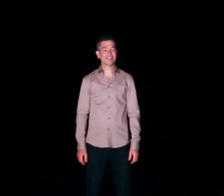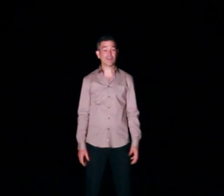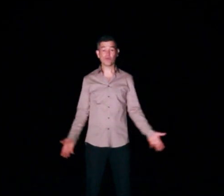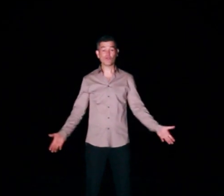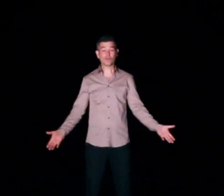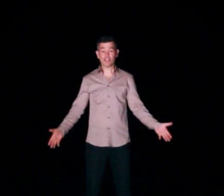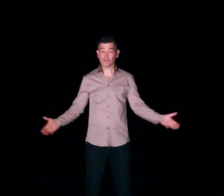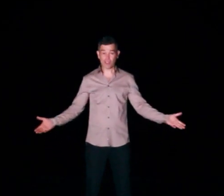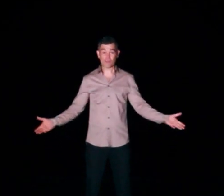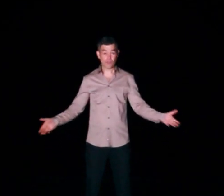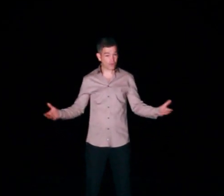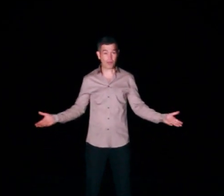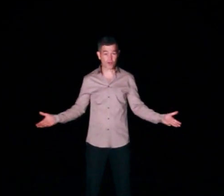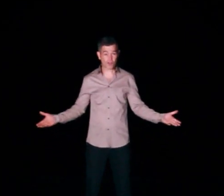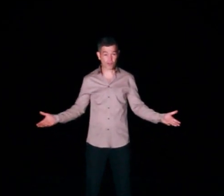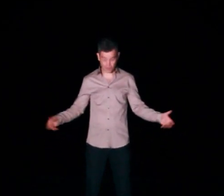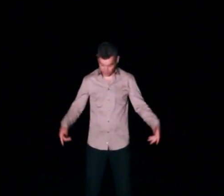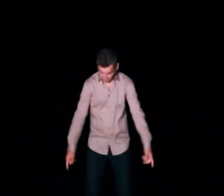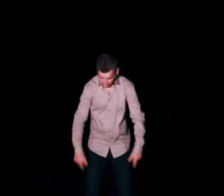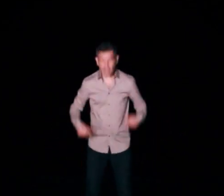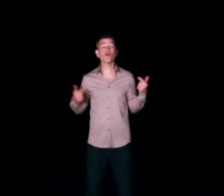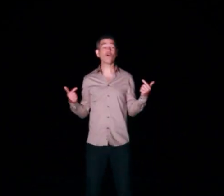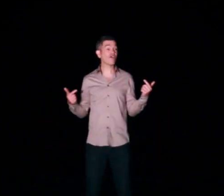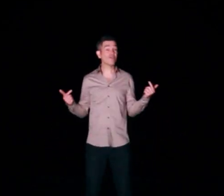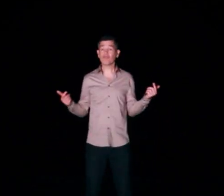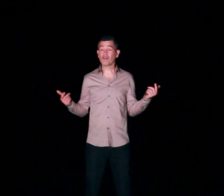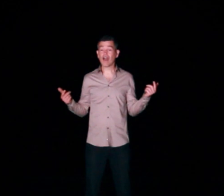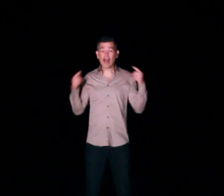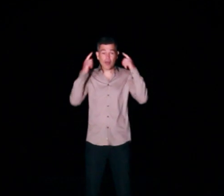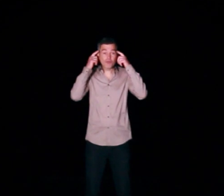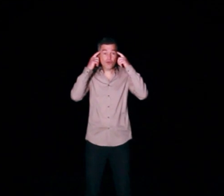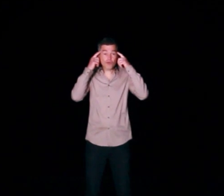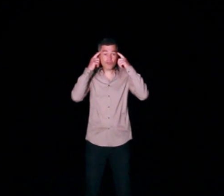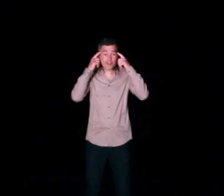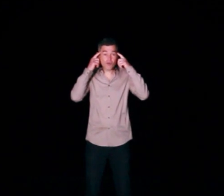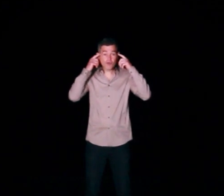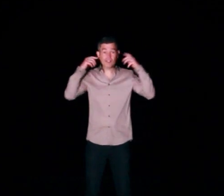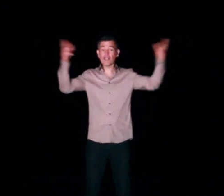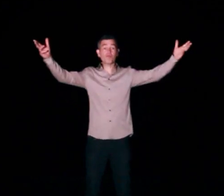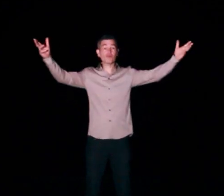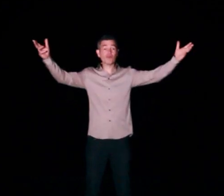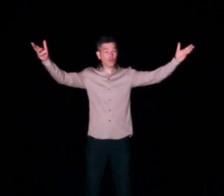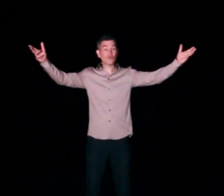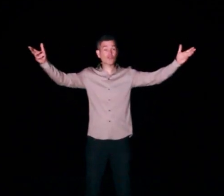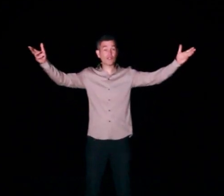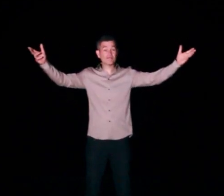et en plus vous avez vu il ne faut pas grand chose un corps un peu de concentration et hop le tour est joué